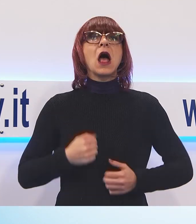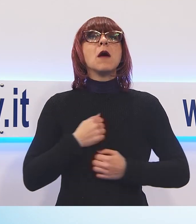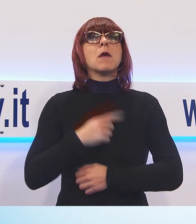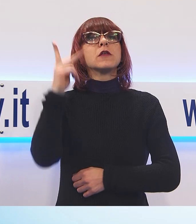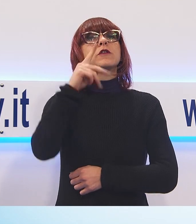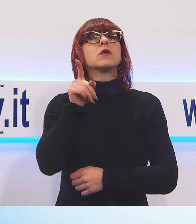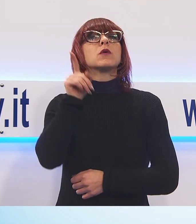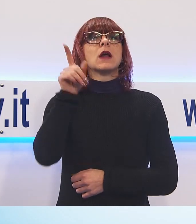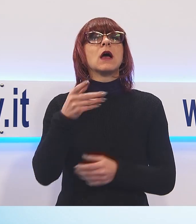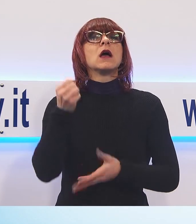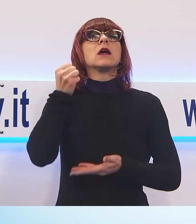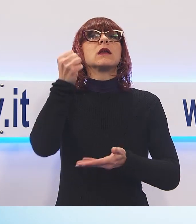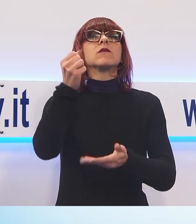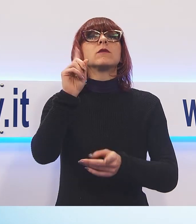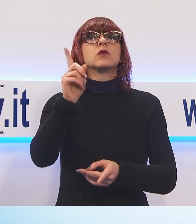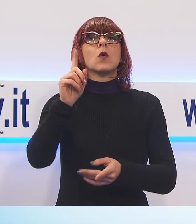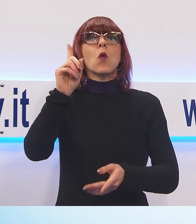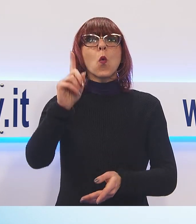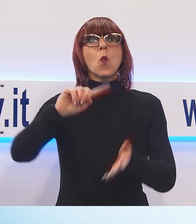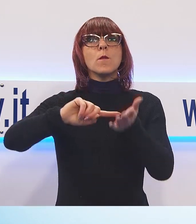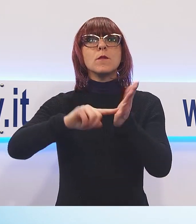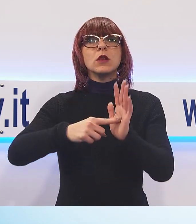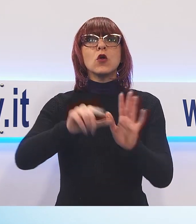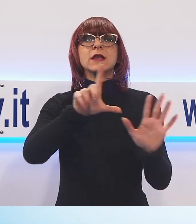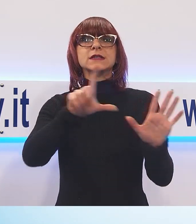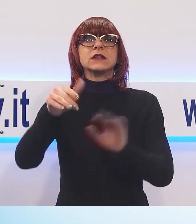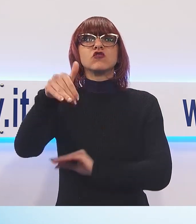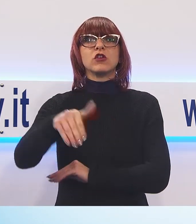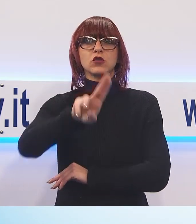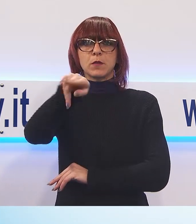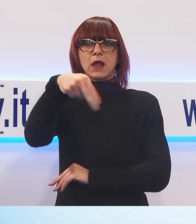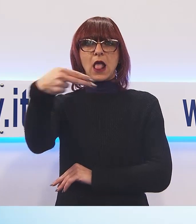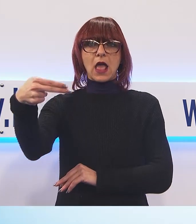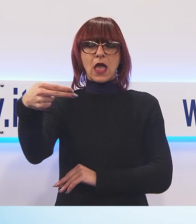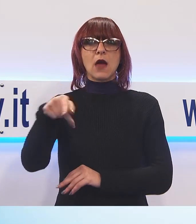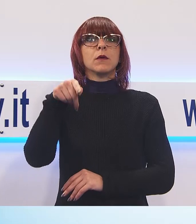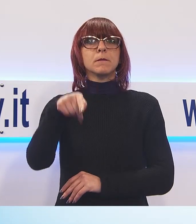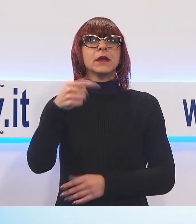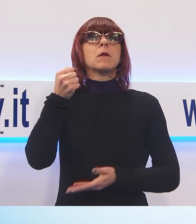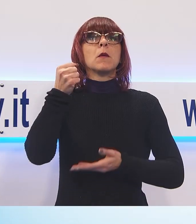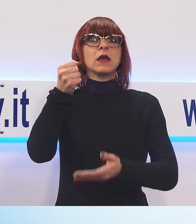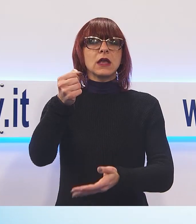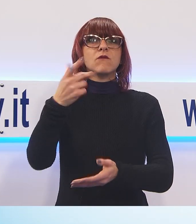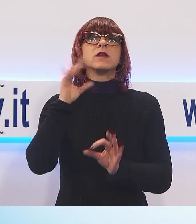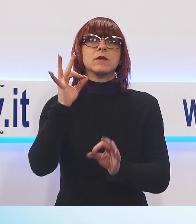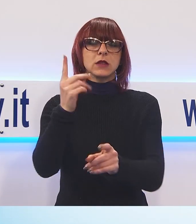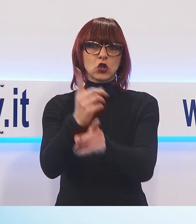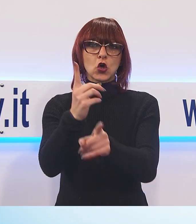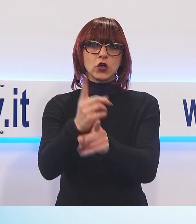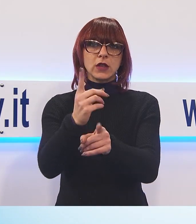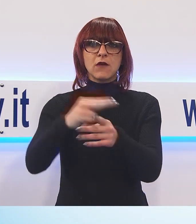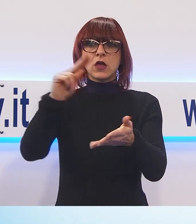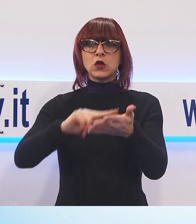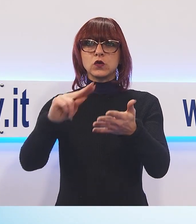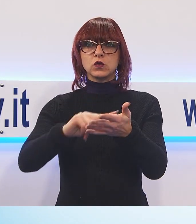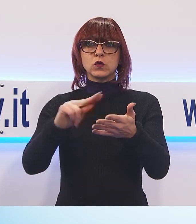è di 1 milione e 700 mila euro. 1 milione e 700 mila euro. È questo l'importo che verrà investito nel plesso scolastico di Bagni